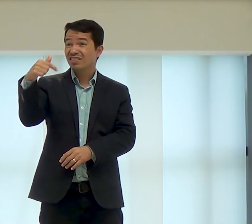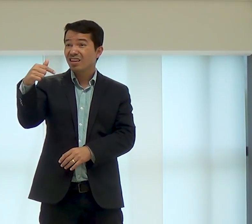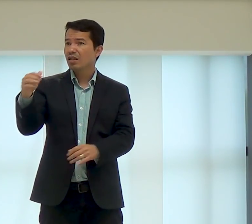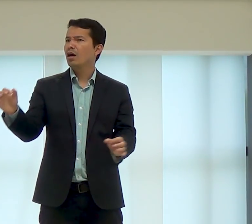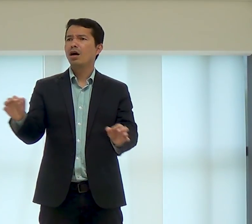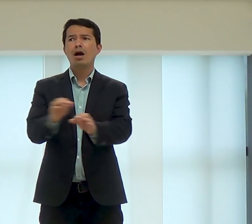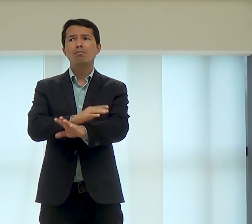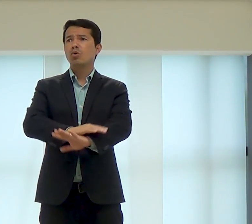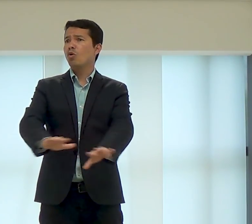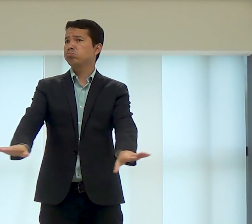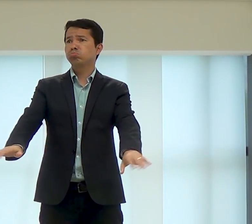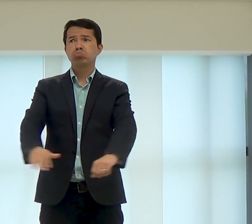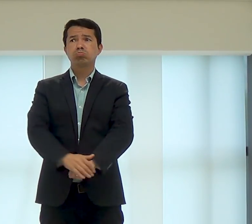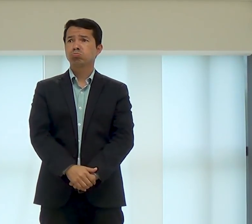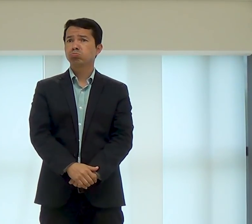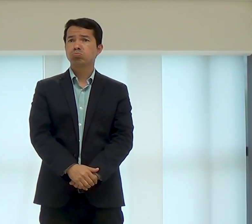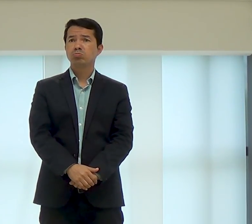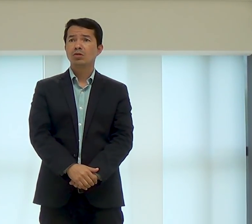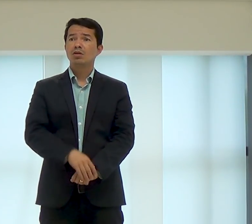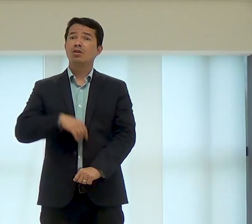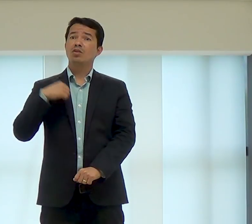já estamos quase encerrando 2017,